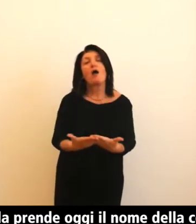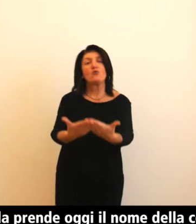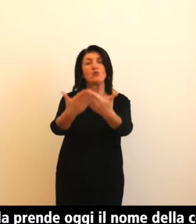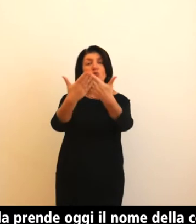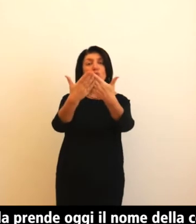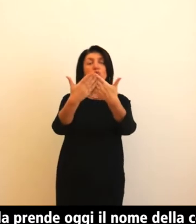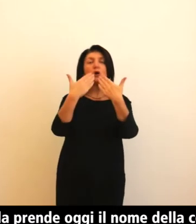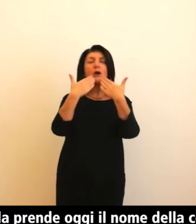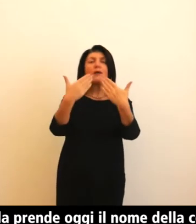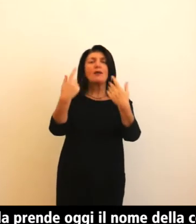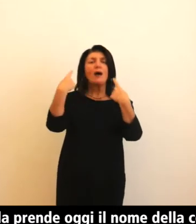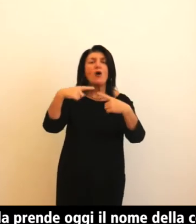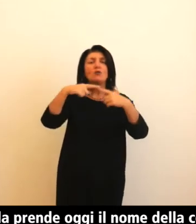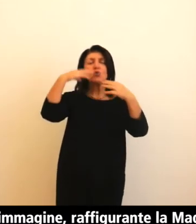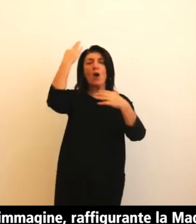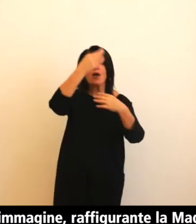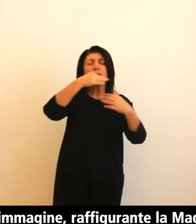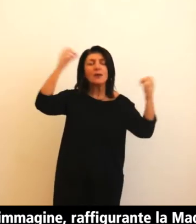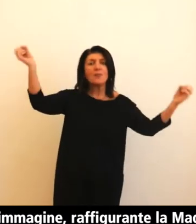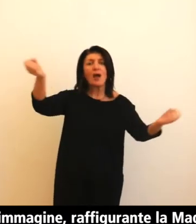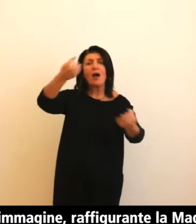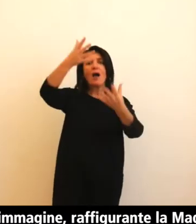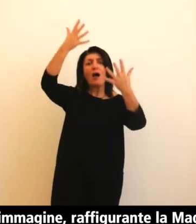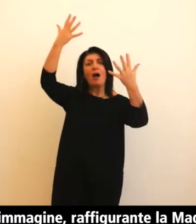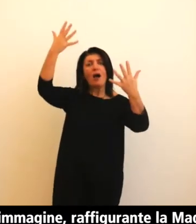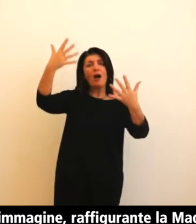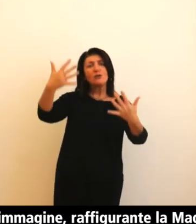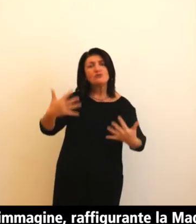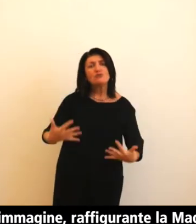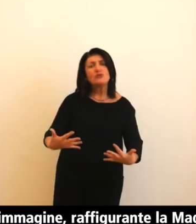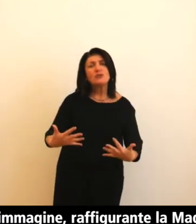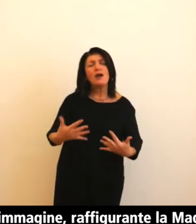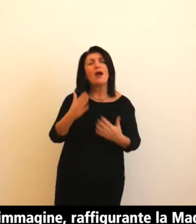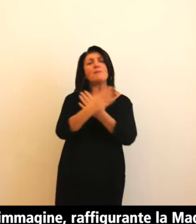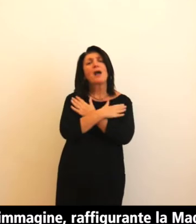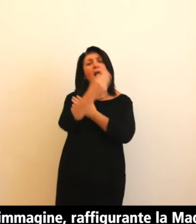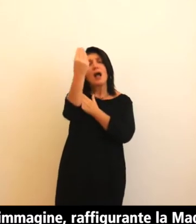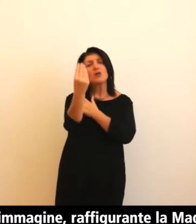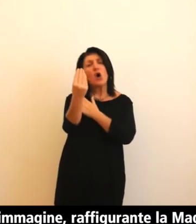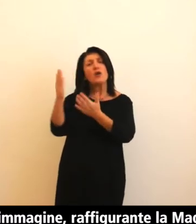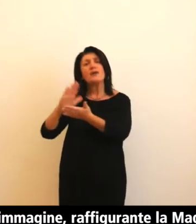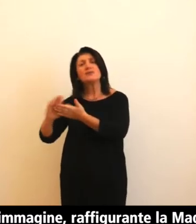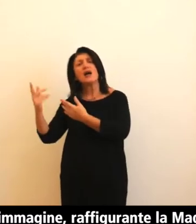raffigurante la Madonna tra i Santi Gerolamo e Rocco attribuita alla scuola di